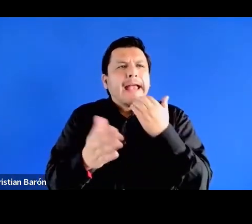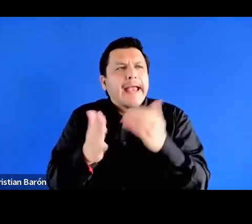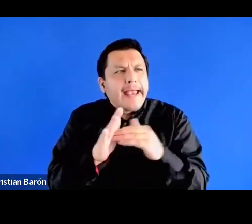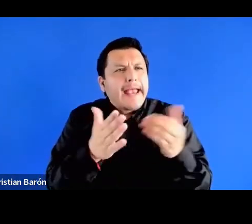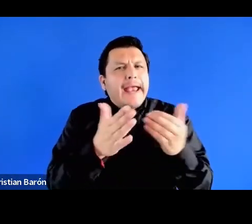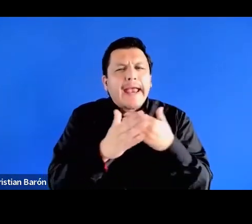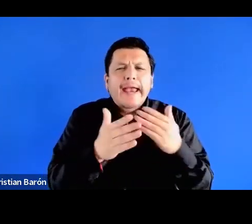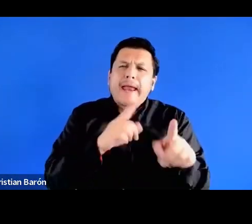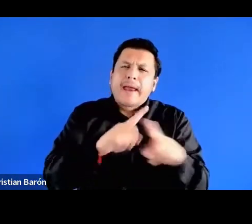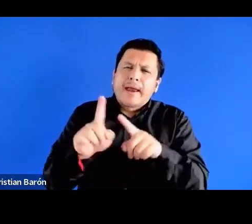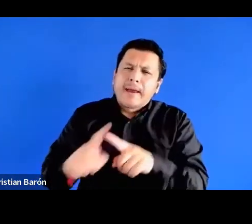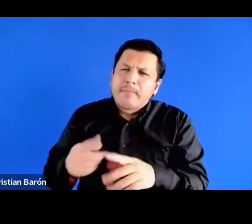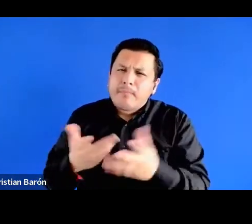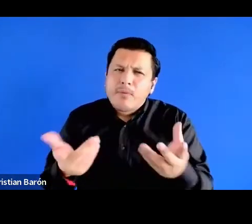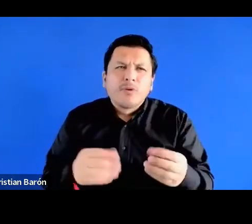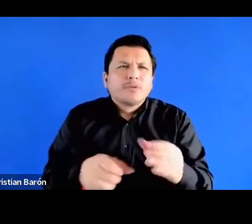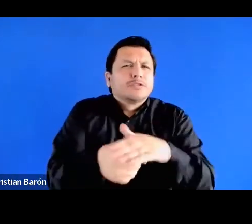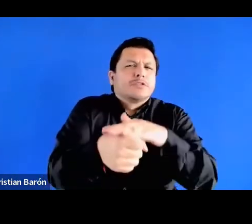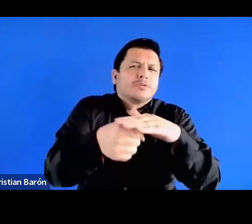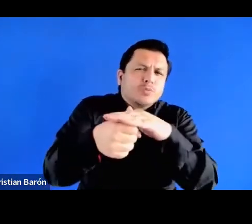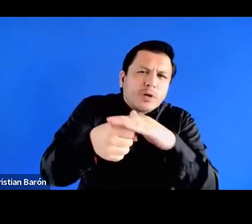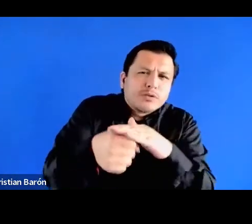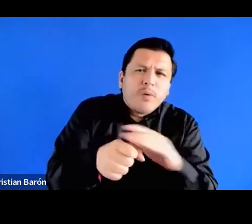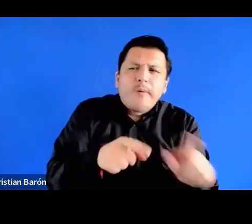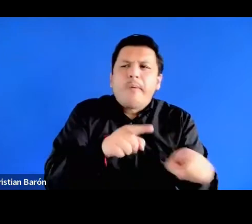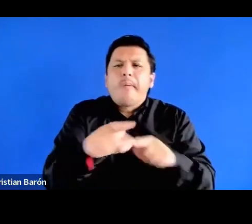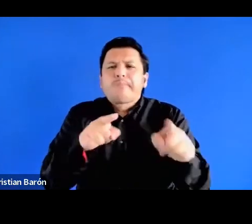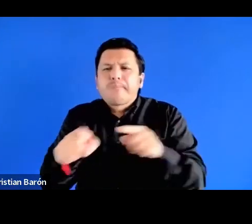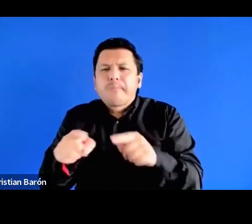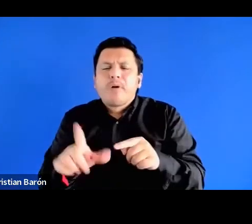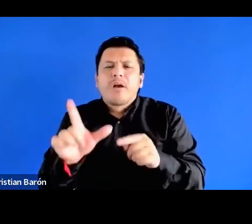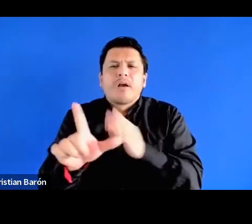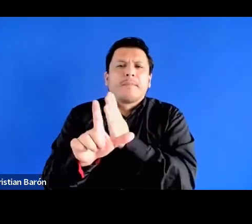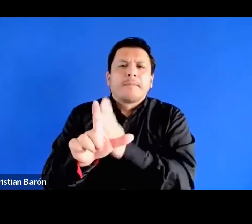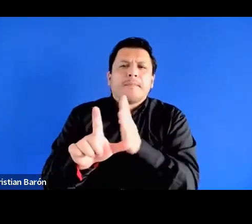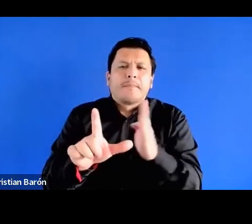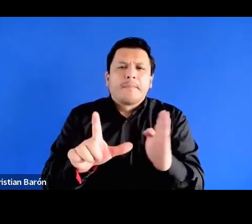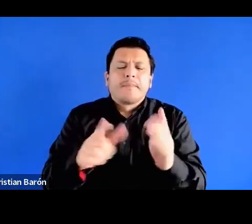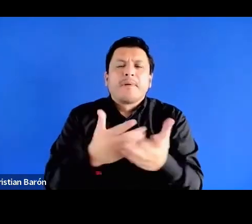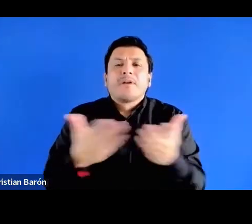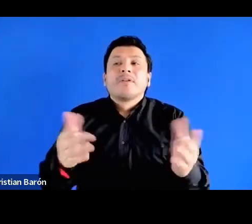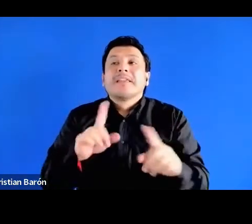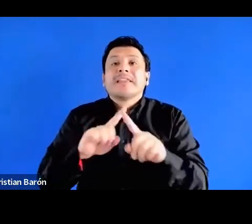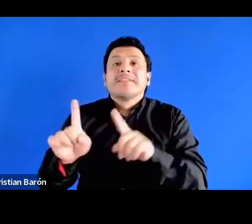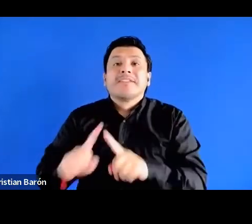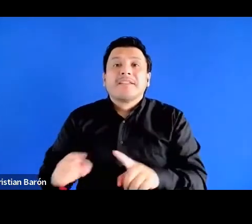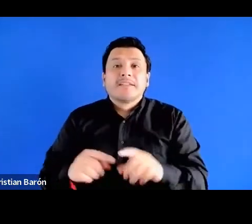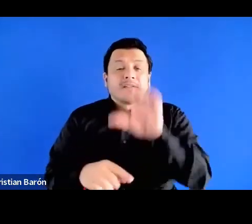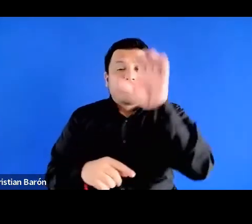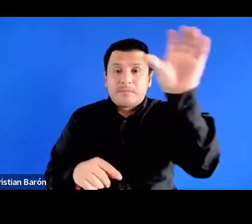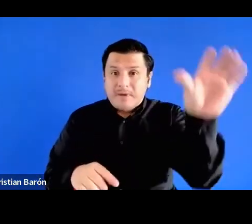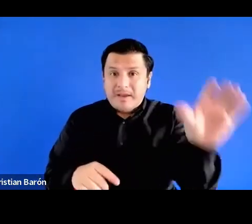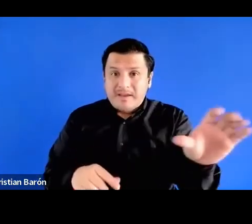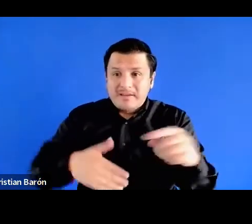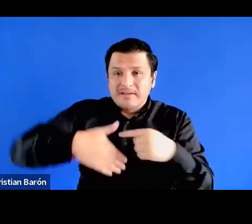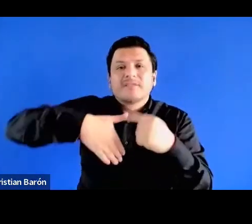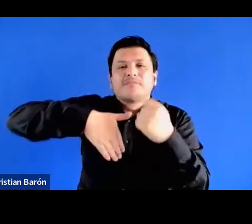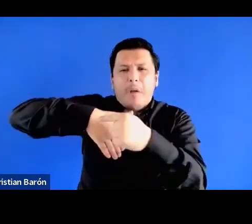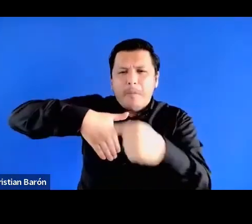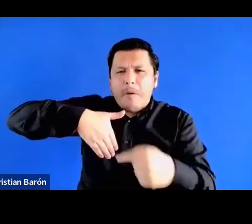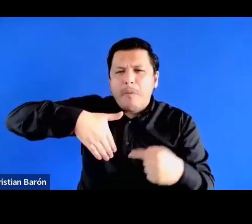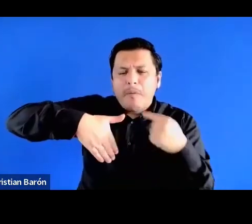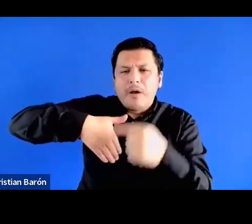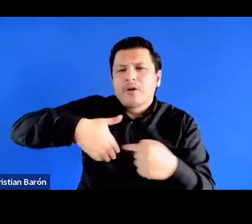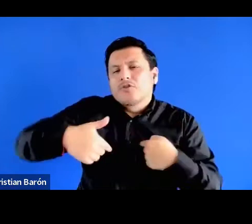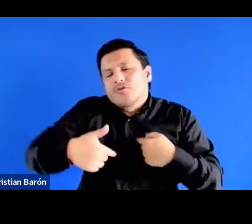casos y muchas referencias bibliográficas importantes de países latino americanos yo